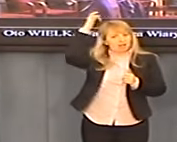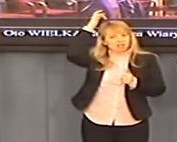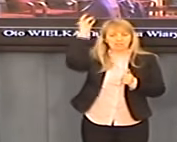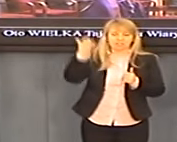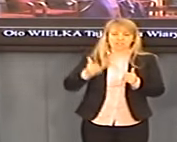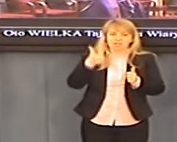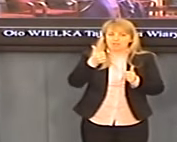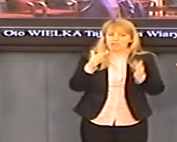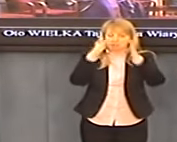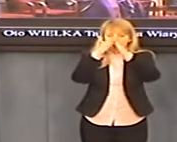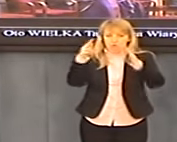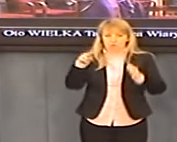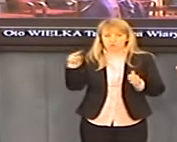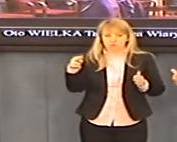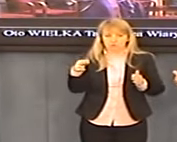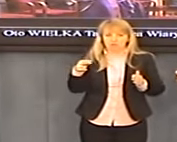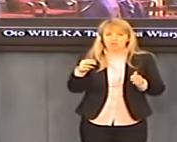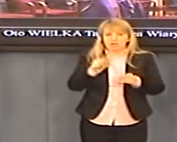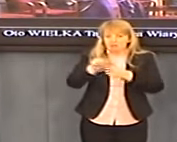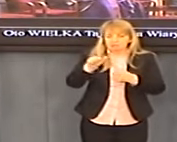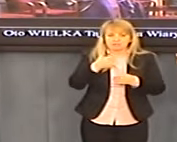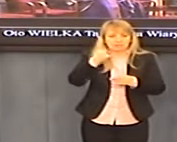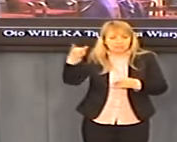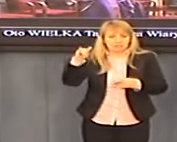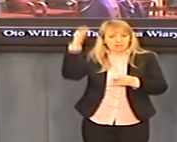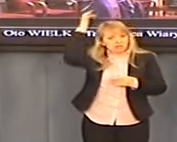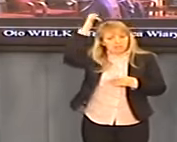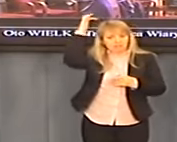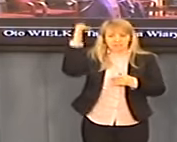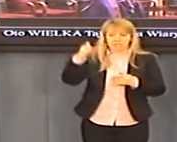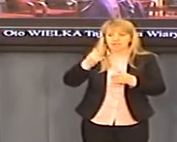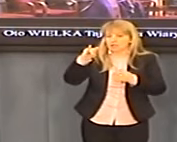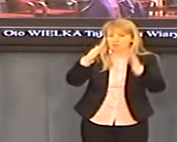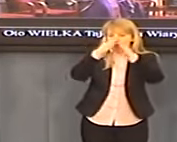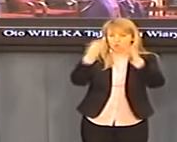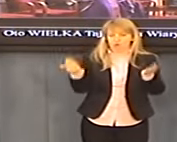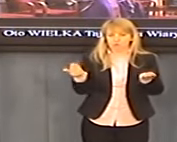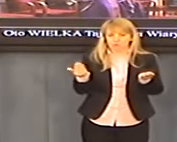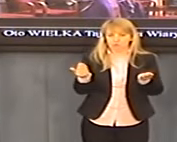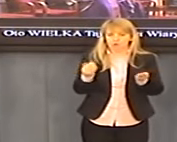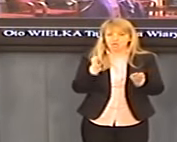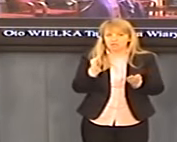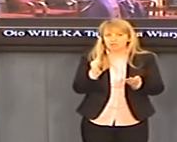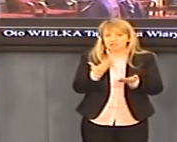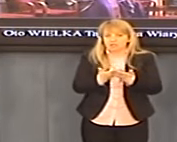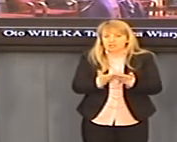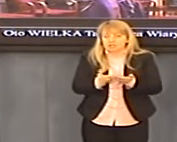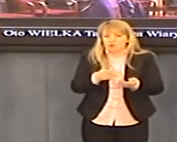zaantagonizuje pomiędzy sobą inne kościoły, że wyjdzie na tego oszołowa, który